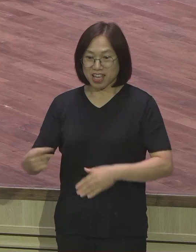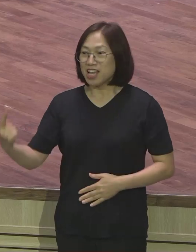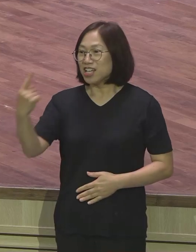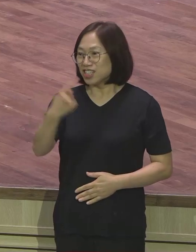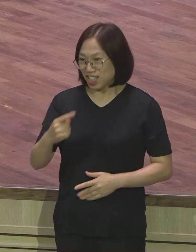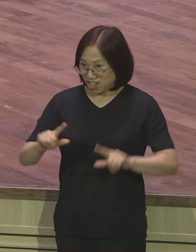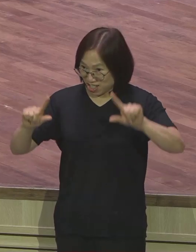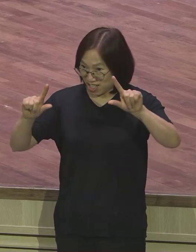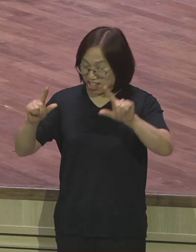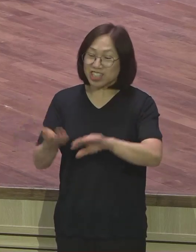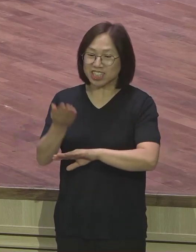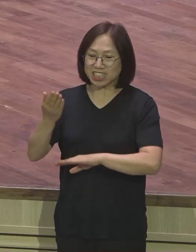버티고 있습니다.